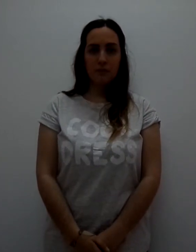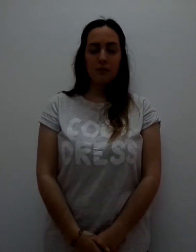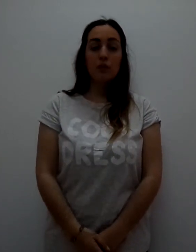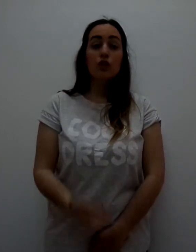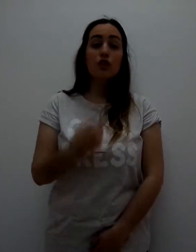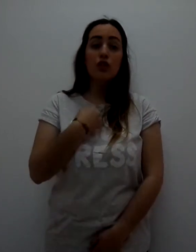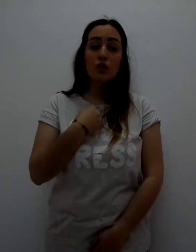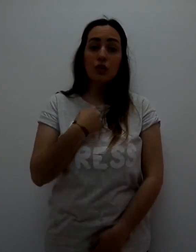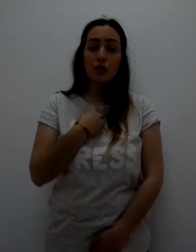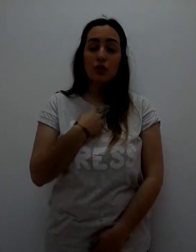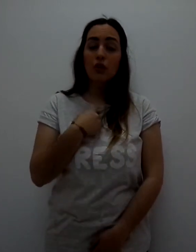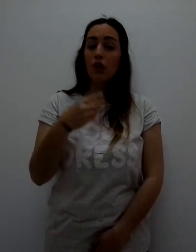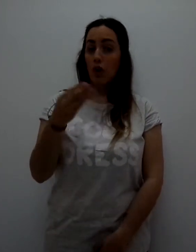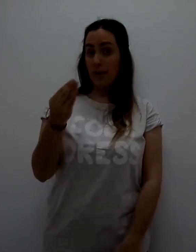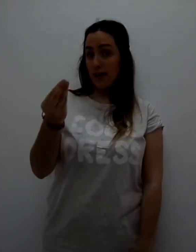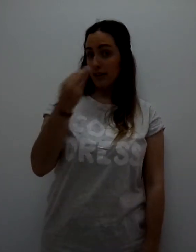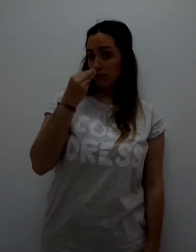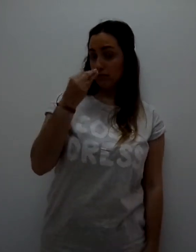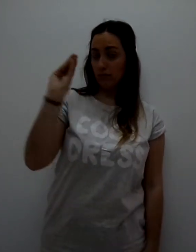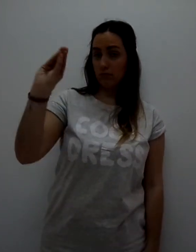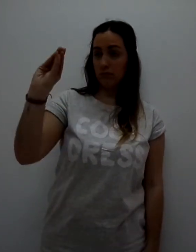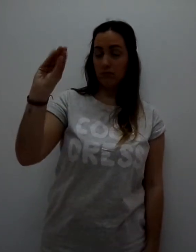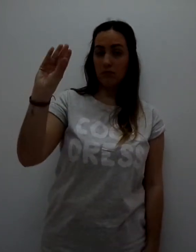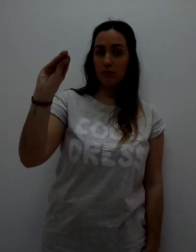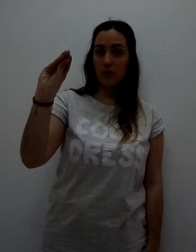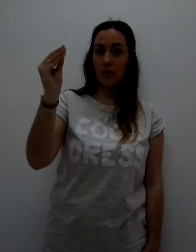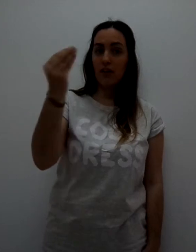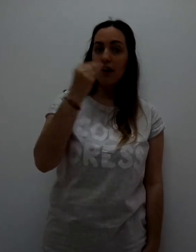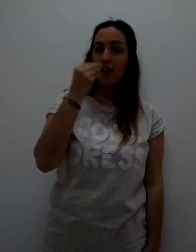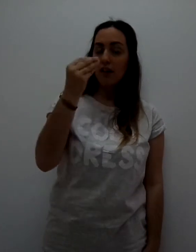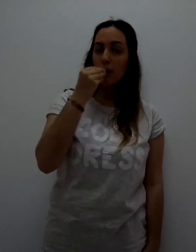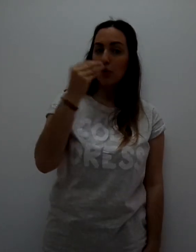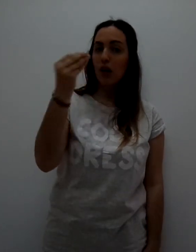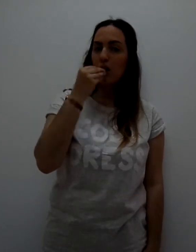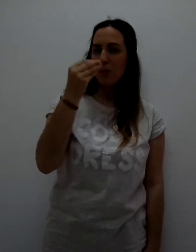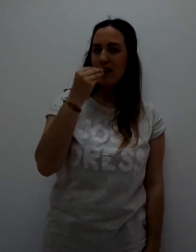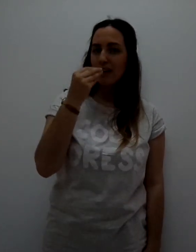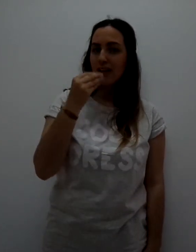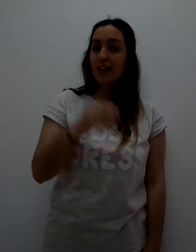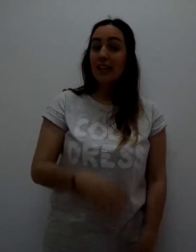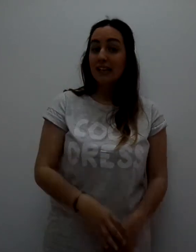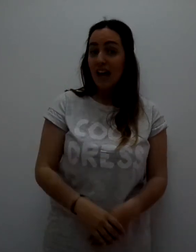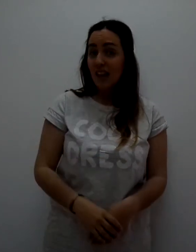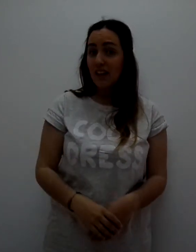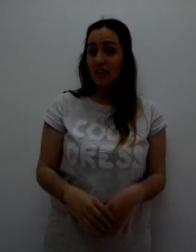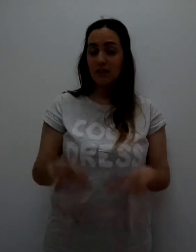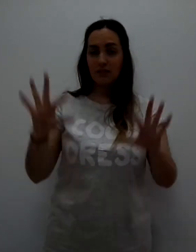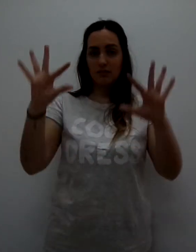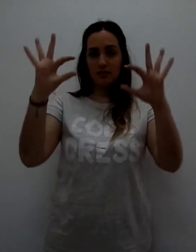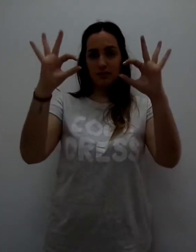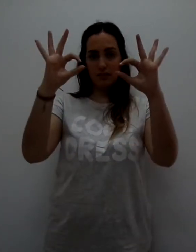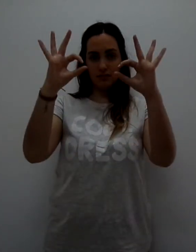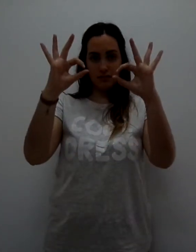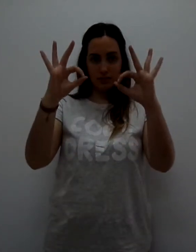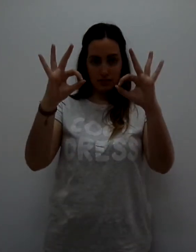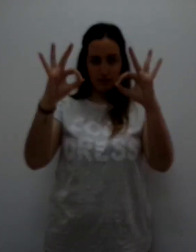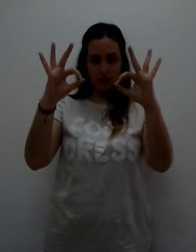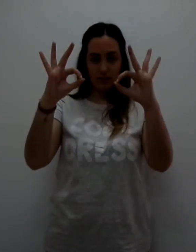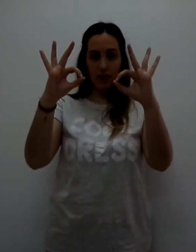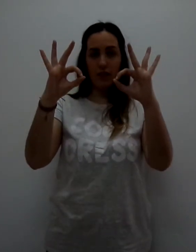Yo. Comer. No cerrada, la boca a comer. Nada. Las dos